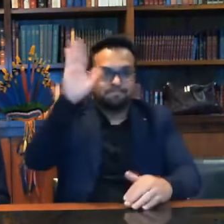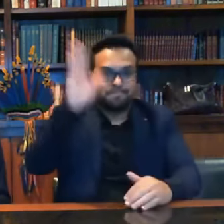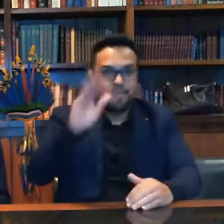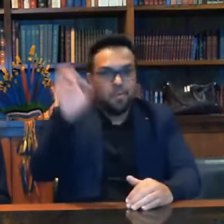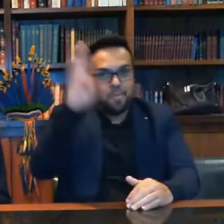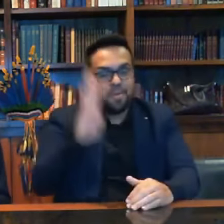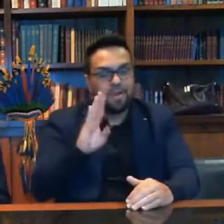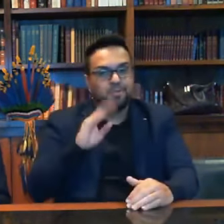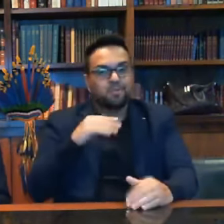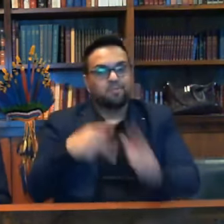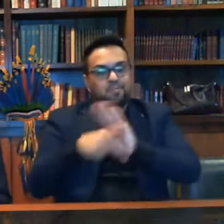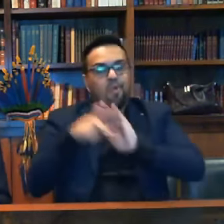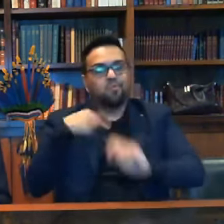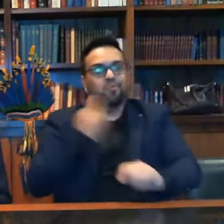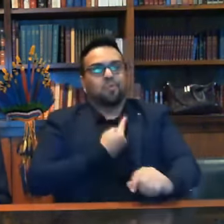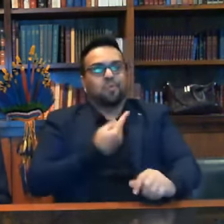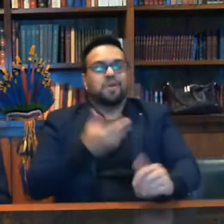lá o Brasil é nosso até que que